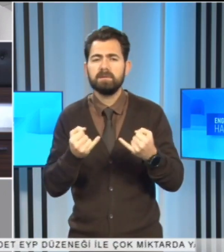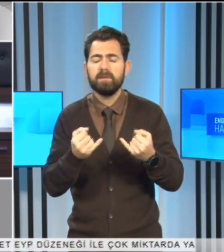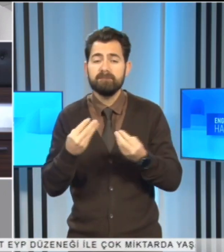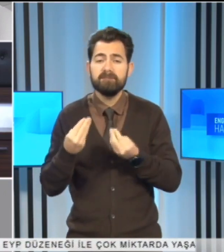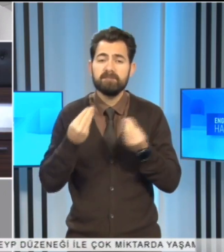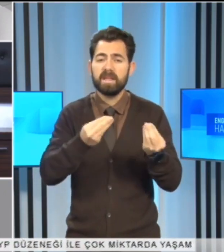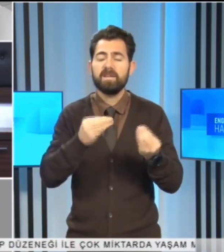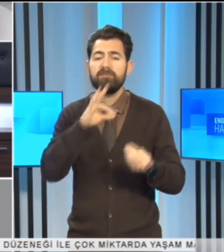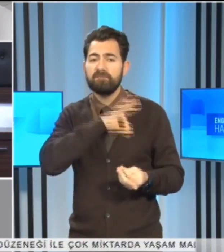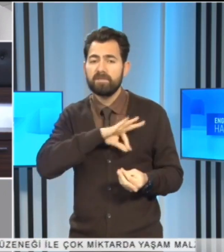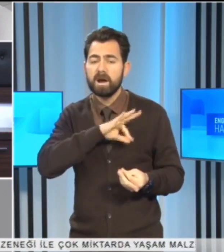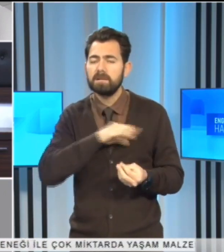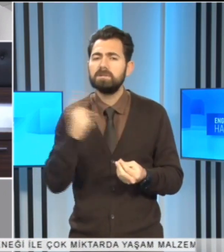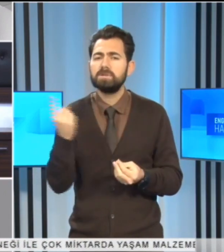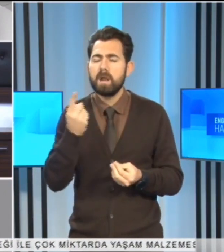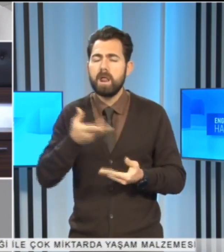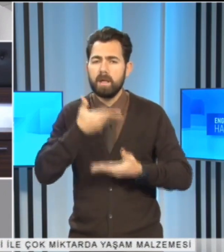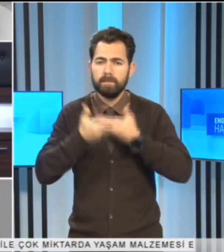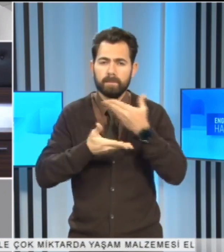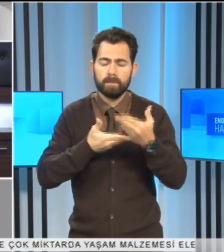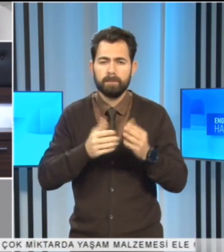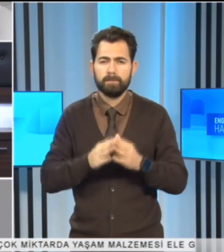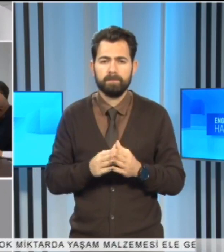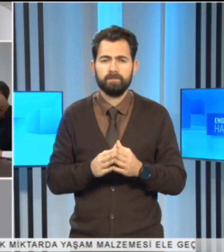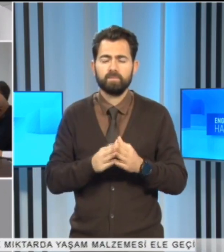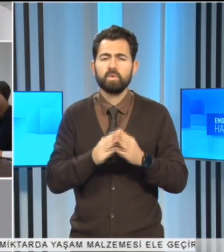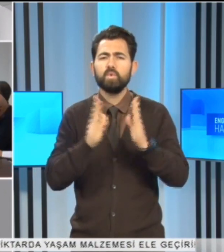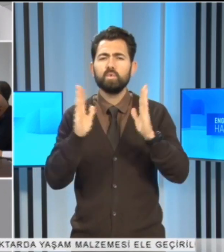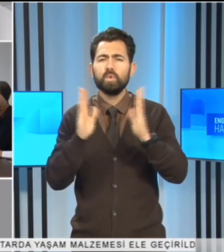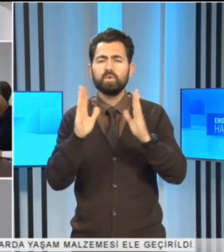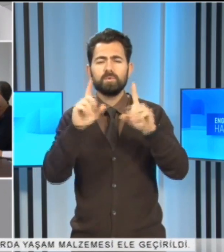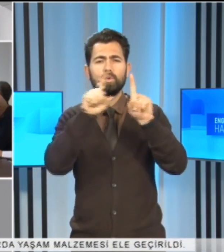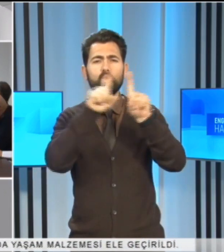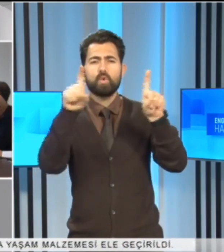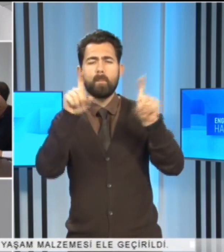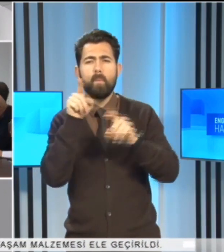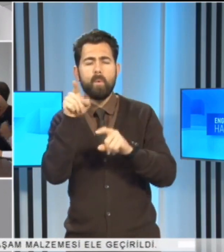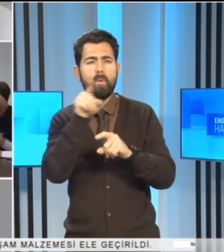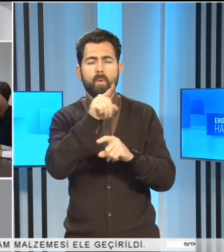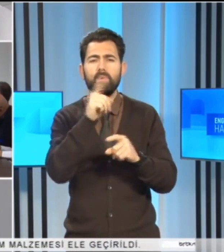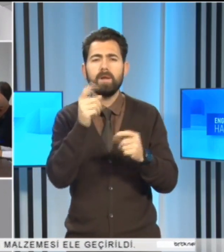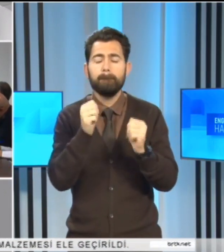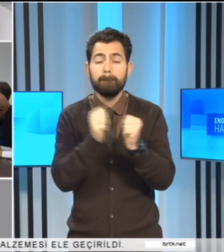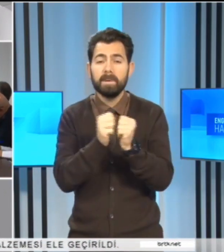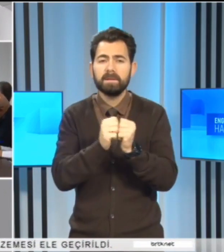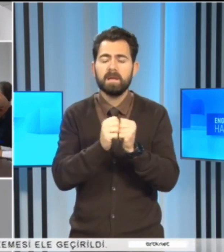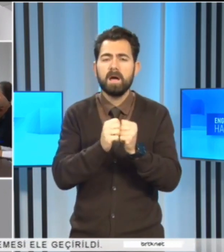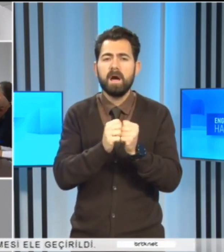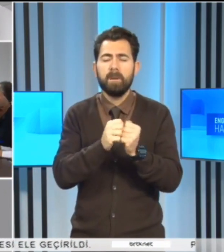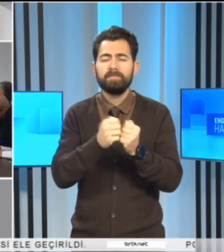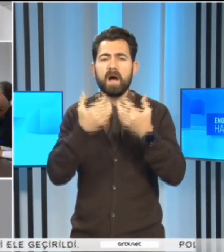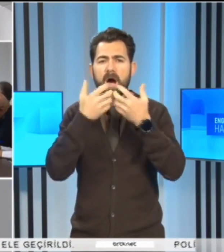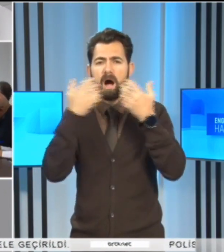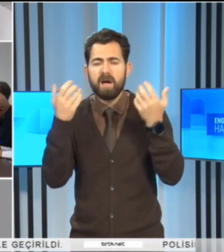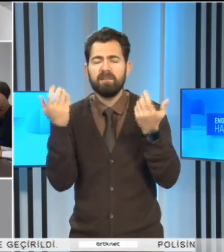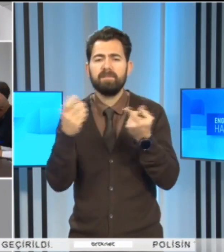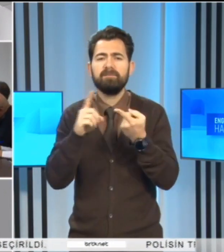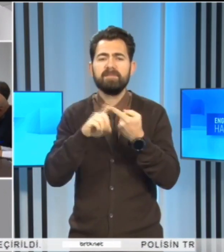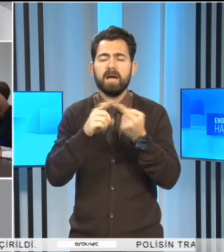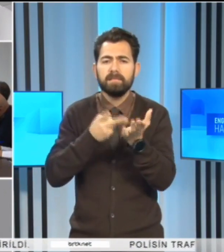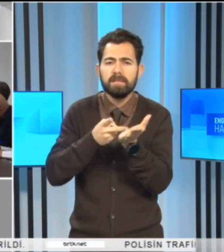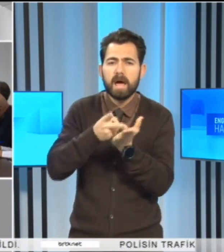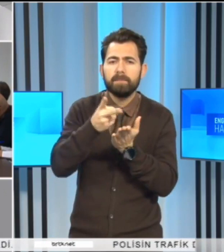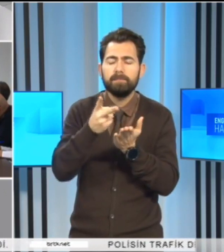faydalara işaret etti. Küçük esnafın yanı sıra, hayvancılık ve tarımla uğraşan